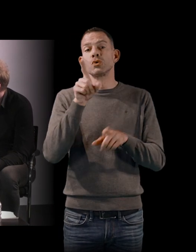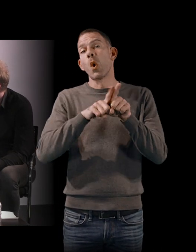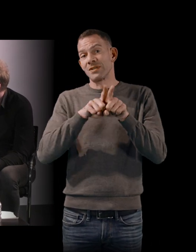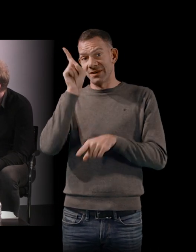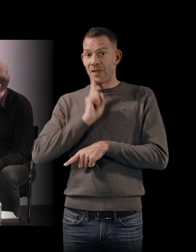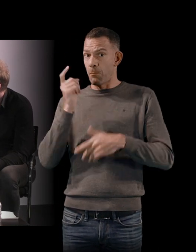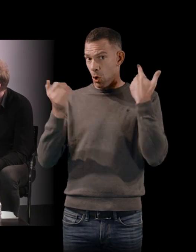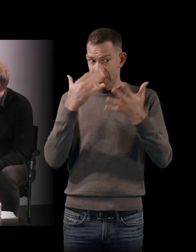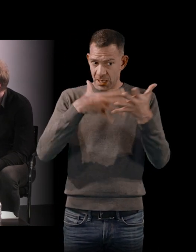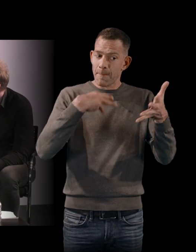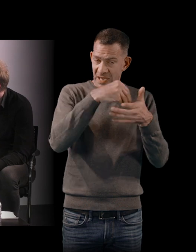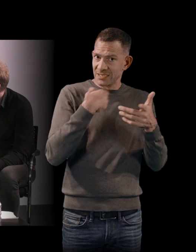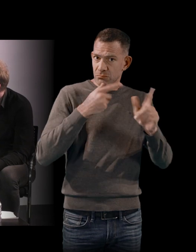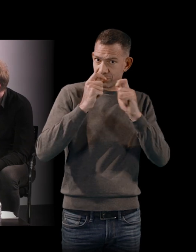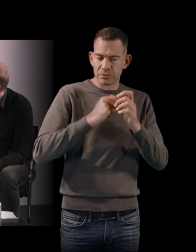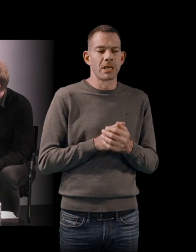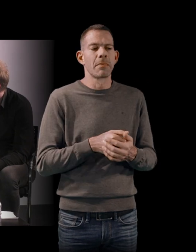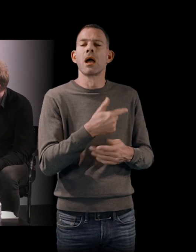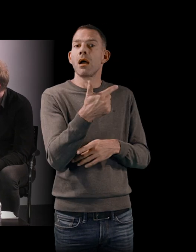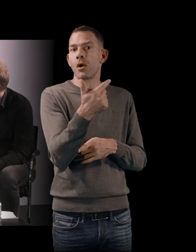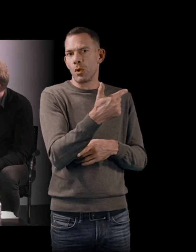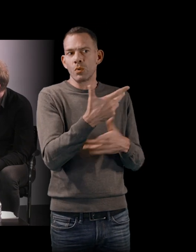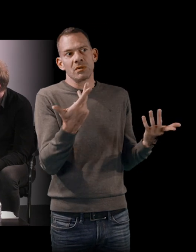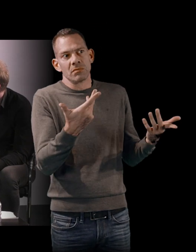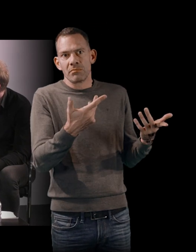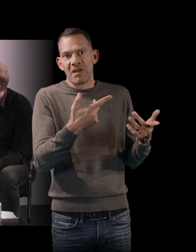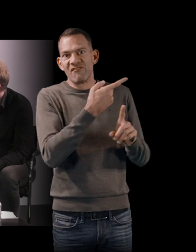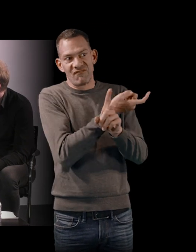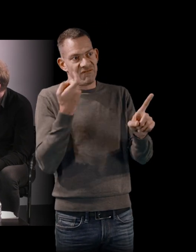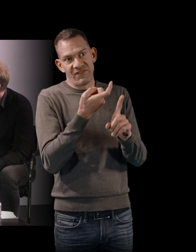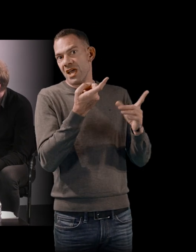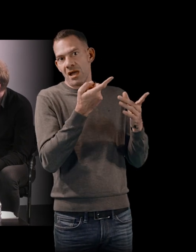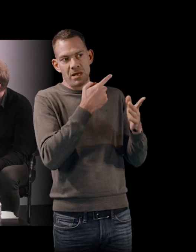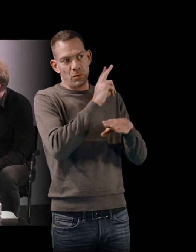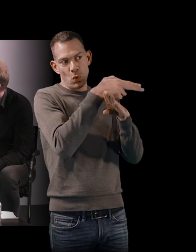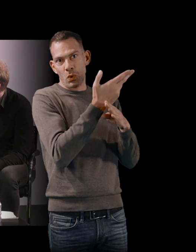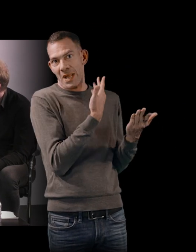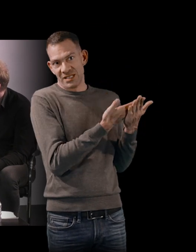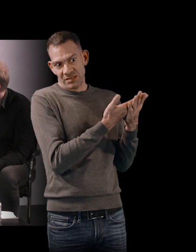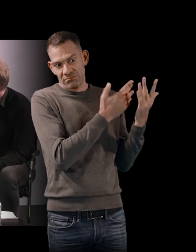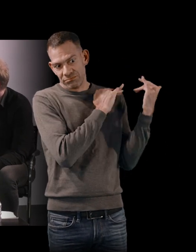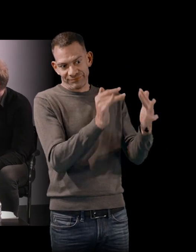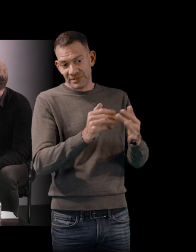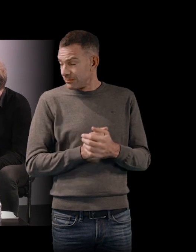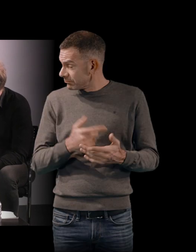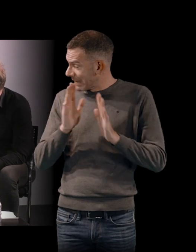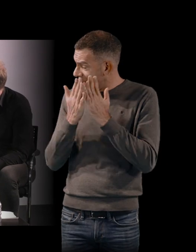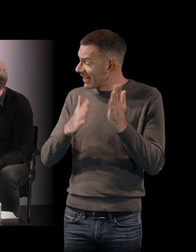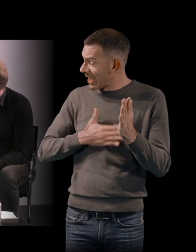eux, ils sont, on ne pas les résumer à ça, mais ils sont quand même le produit de cette histoire et de ce tournage. Ils ont aimé le livre ? Je